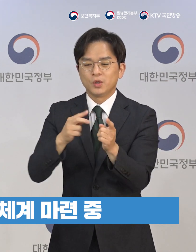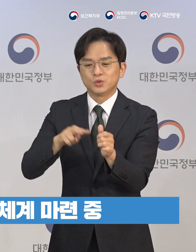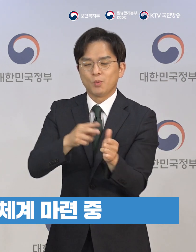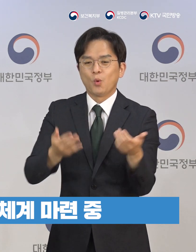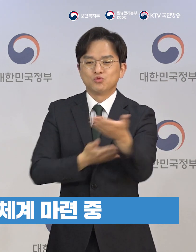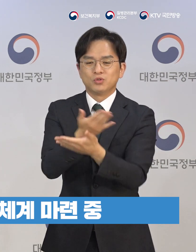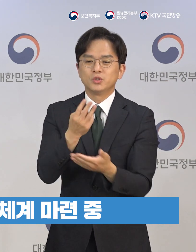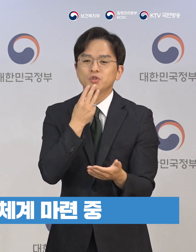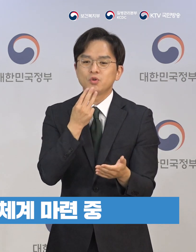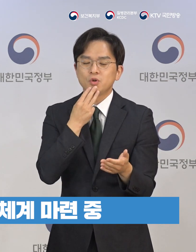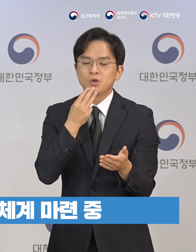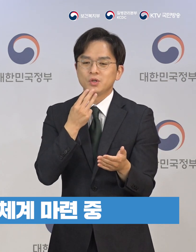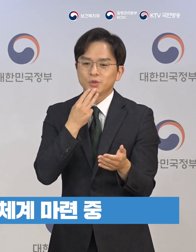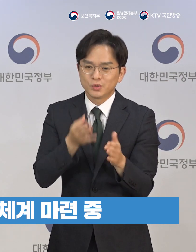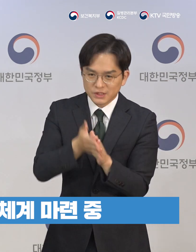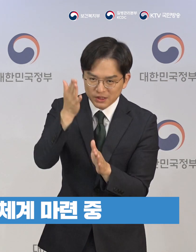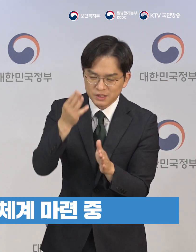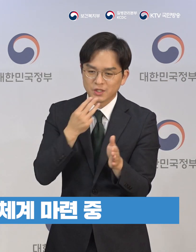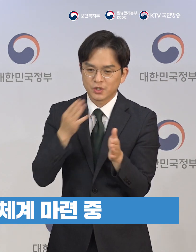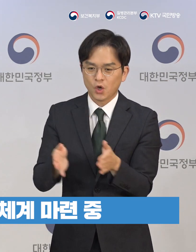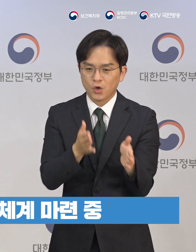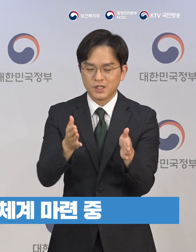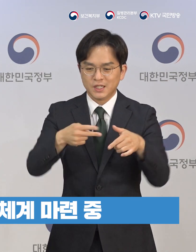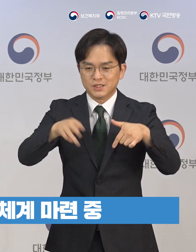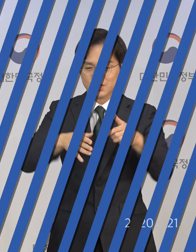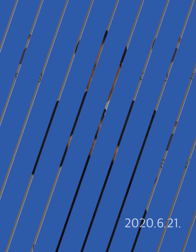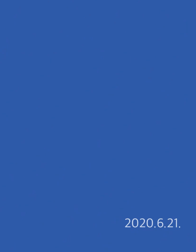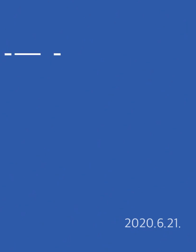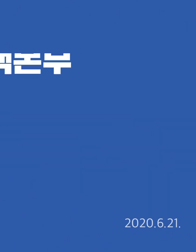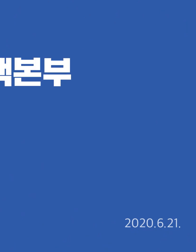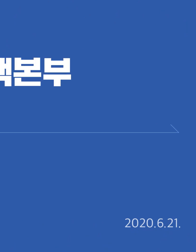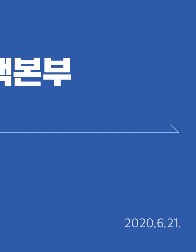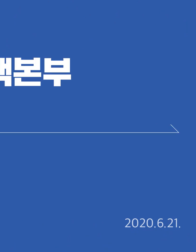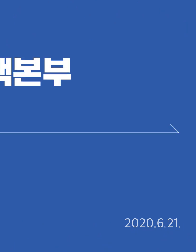체계들을 지금 현재 마련을 하고 있습니다.